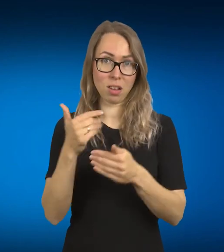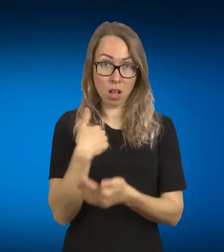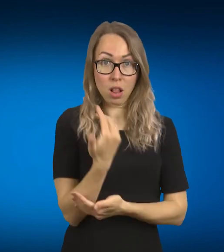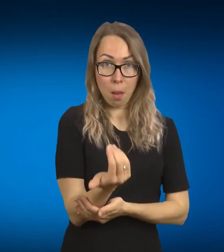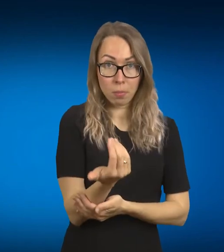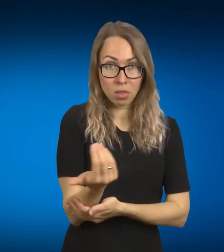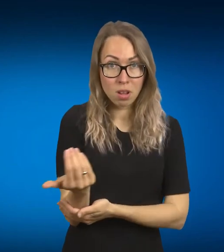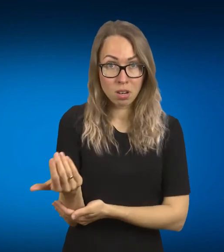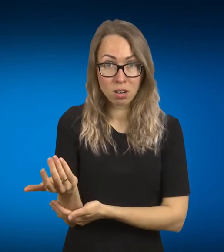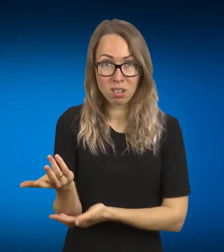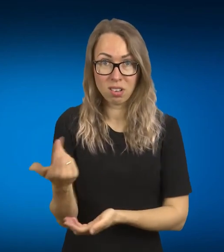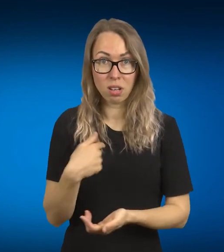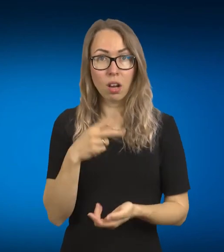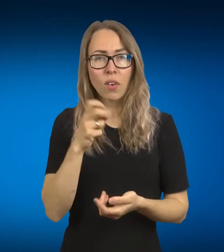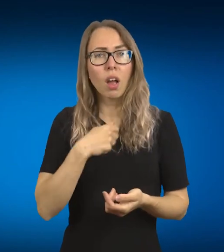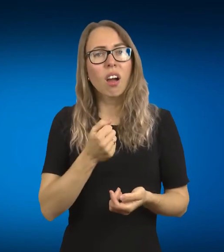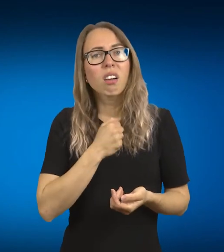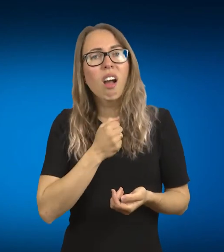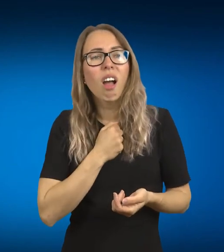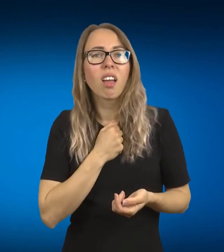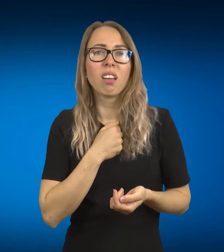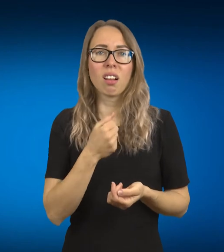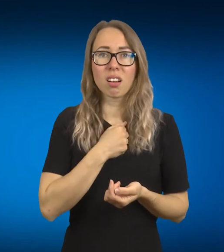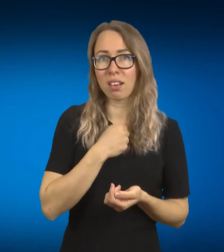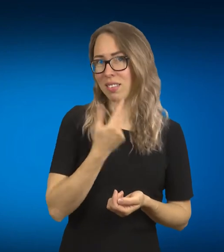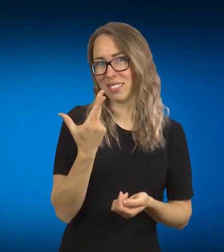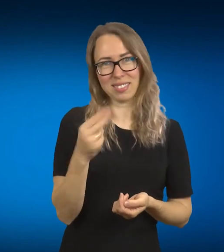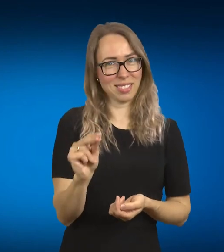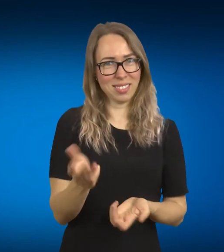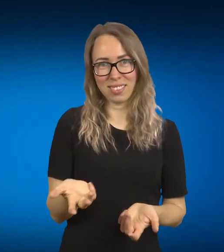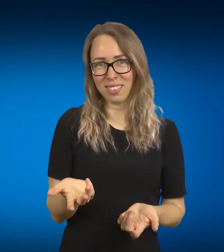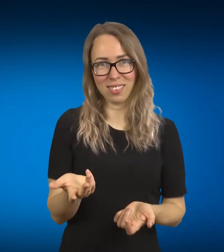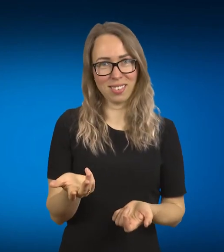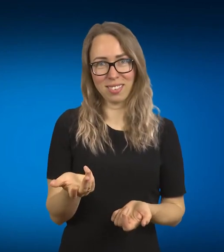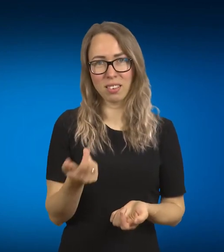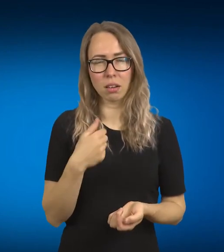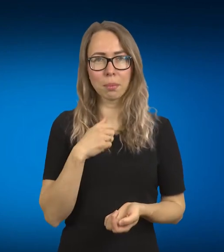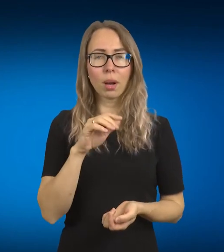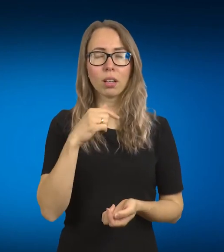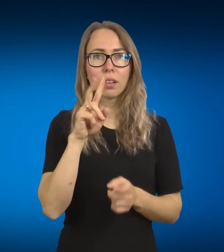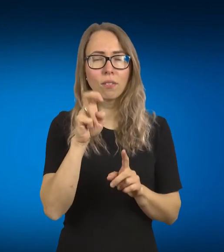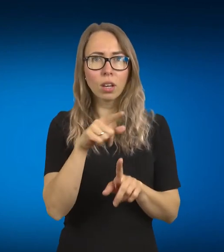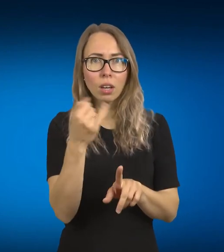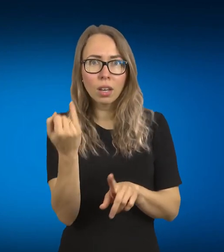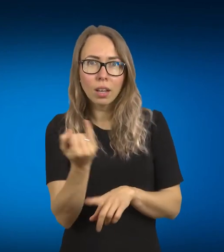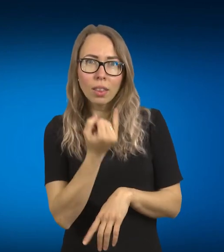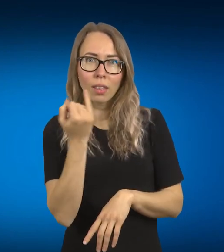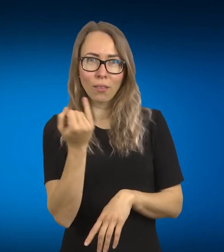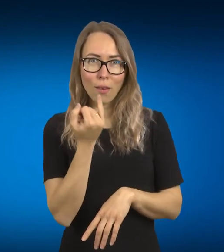gailės čia kažkam. Man tiesiog pasidarė keistai ir įdomu, kodėl vis dar. Mūsų